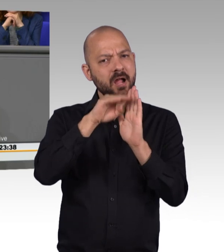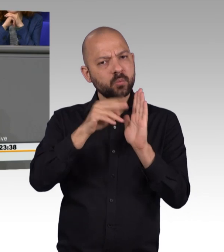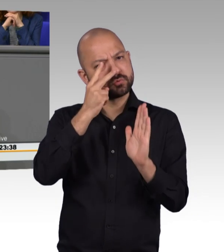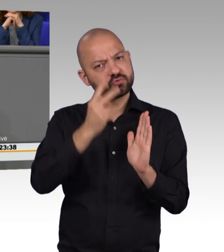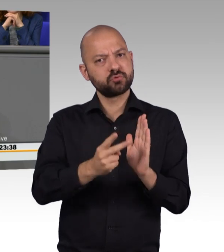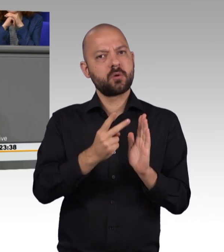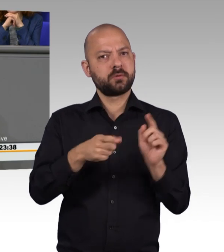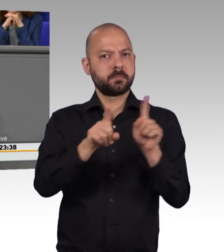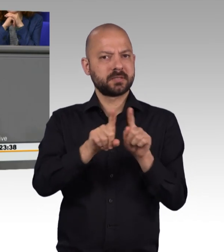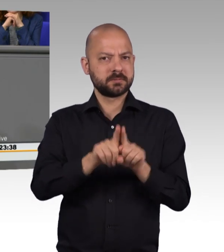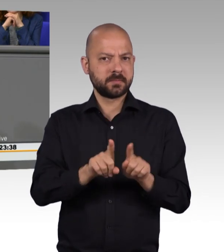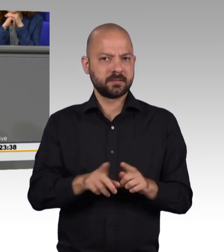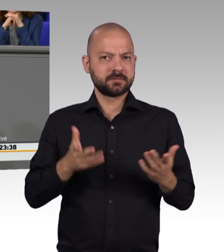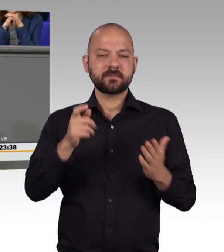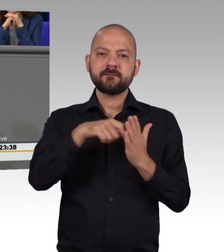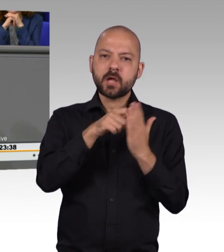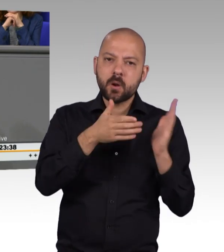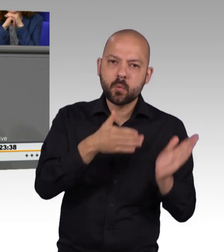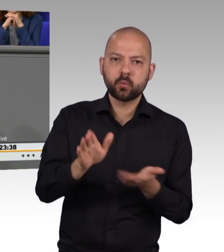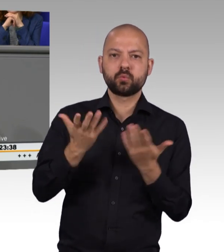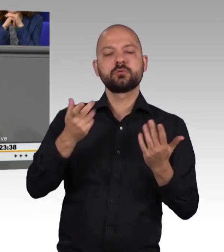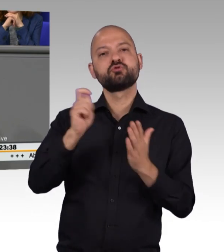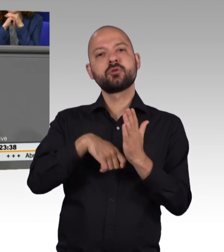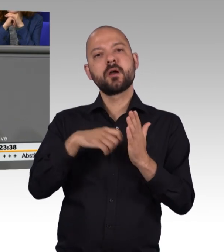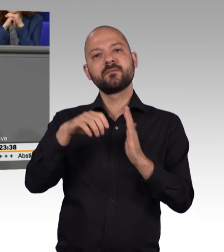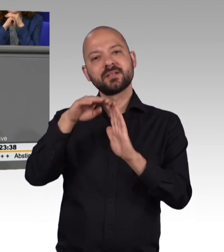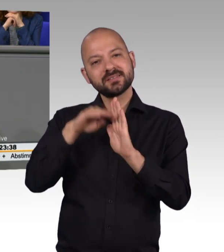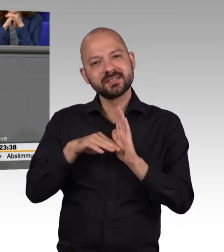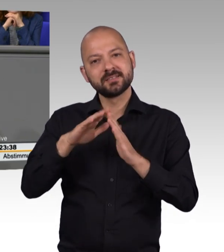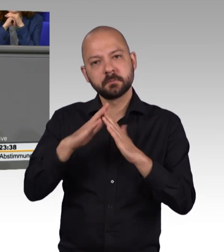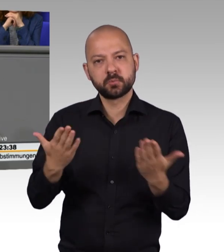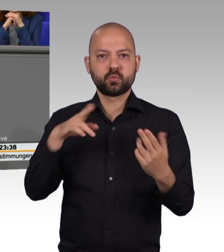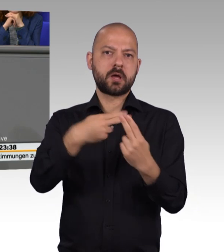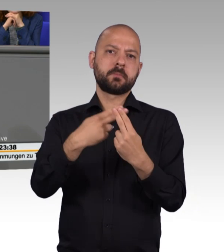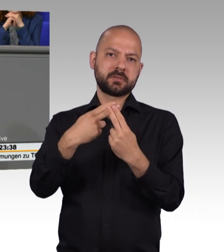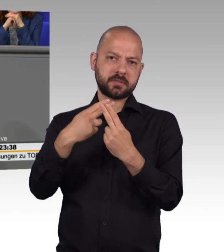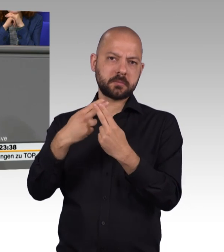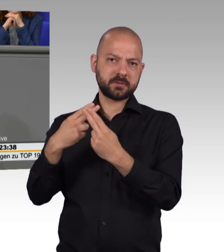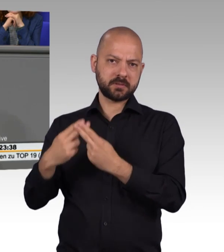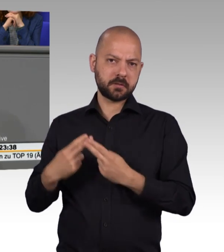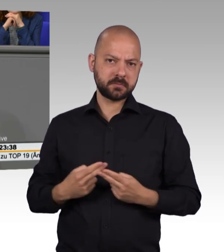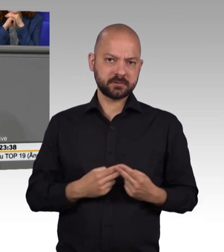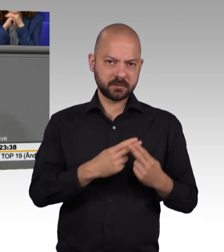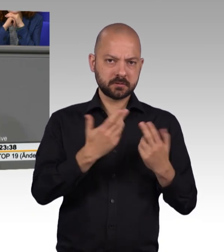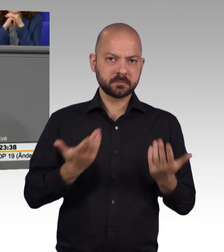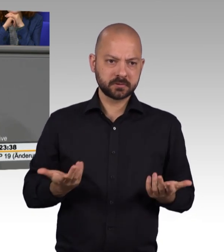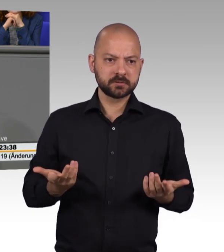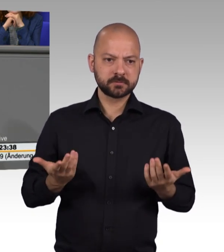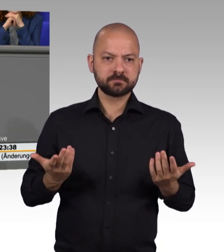in der Mehrzahl gesprochen, und im Strafgesetzbuch angepasst, das dient insbesondere dazu, um mehr